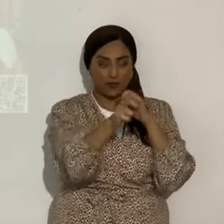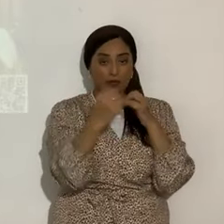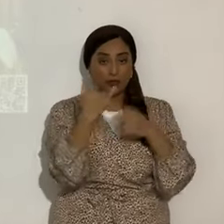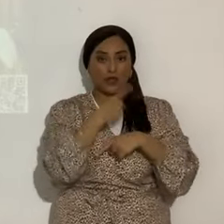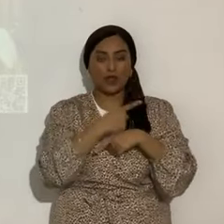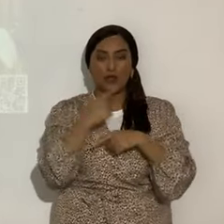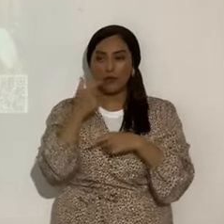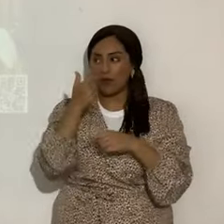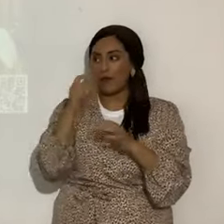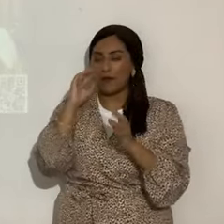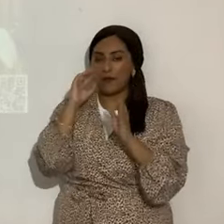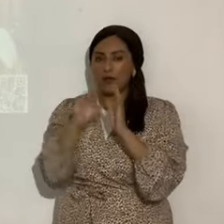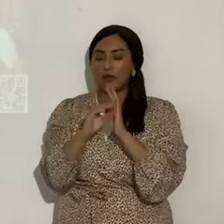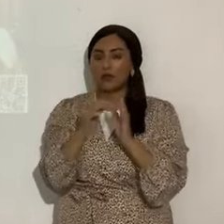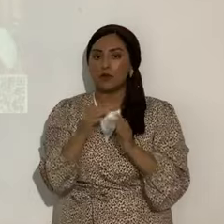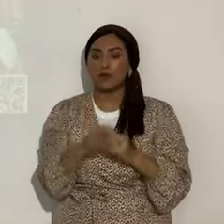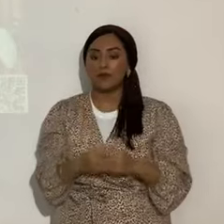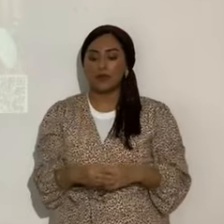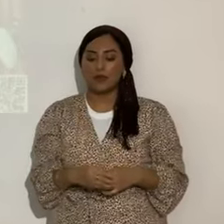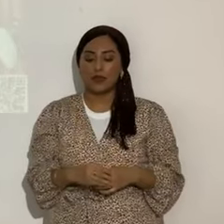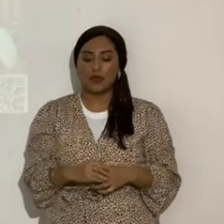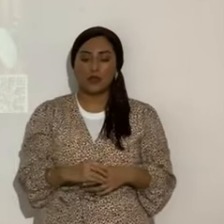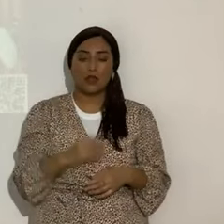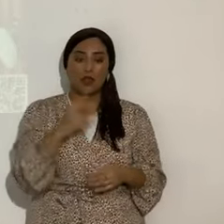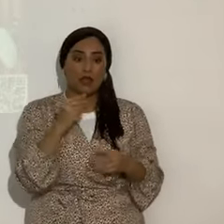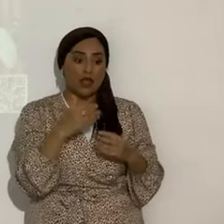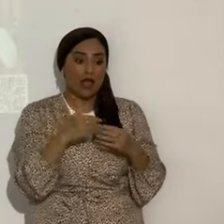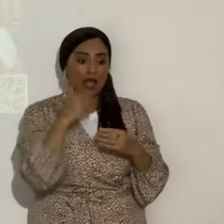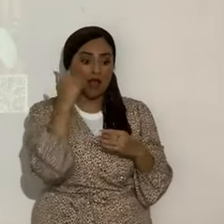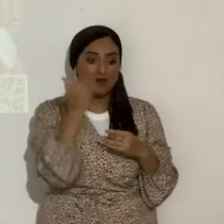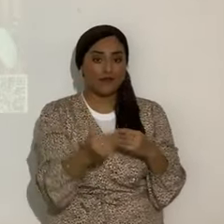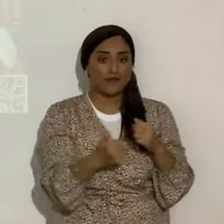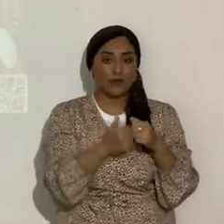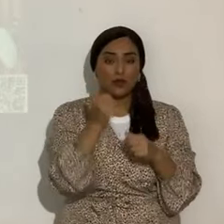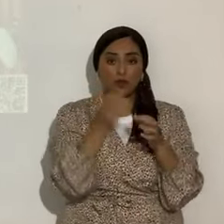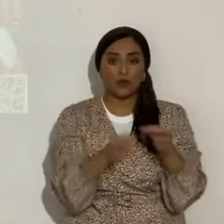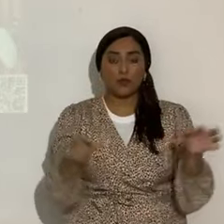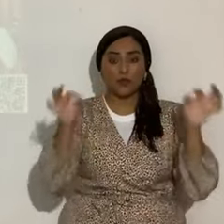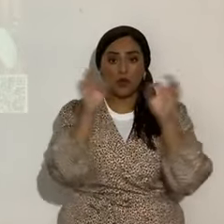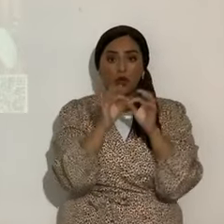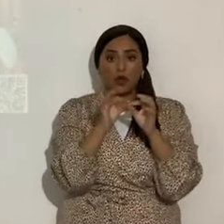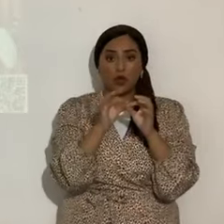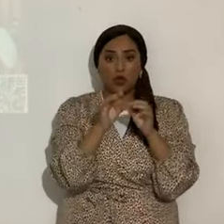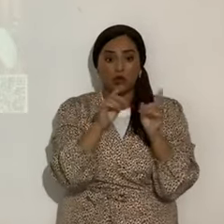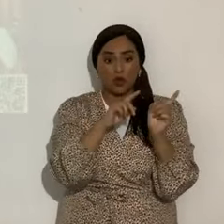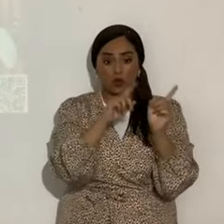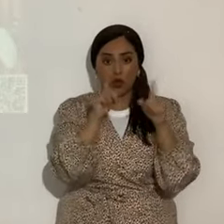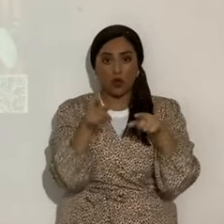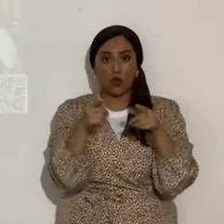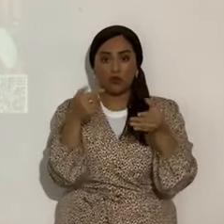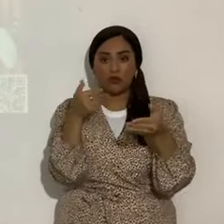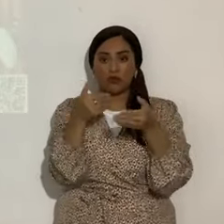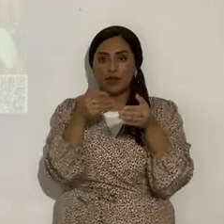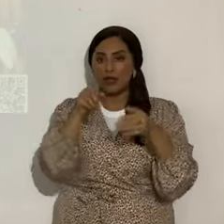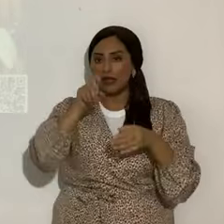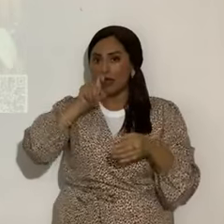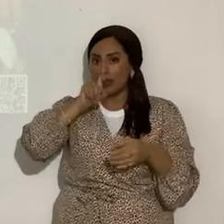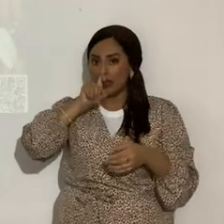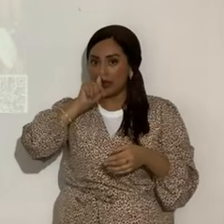también ahorita, vamos a rapidito, y después lo más importante para mí es que se va al águila. Y eso